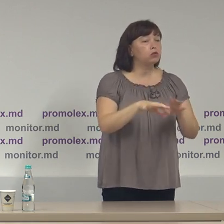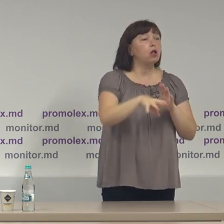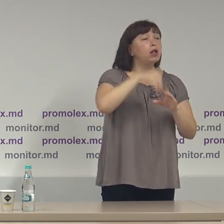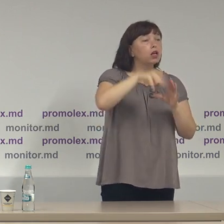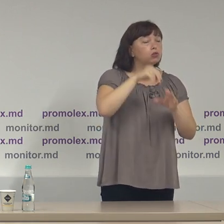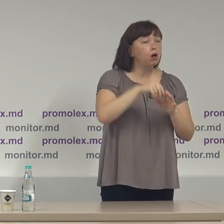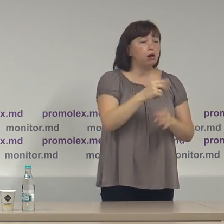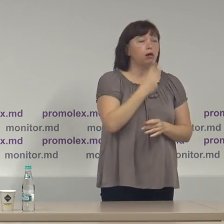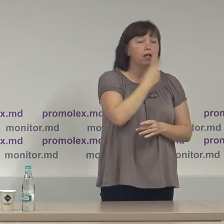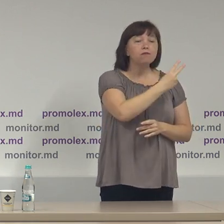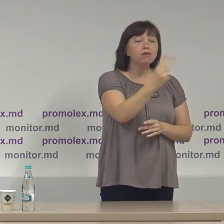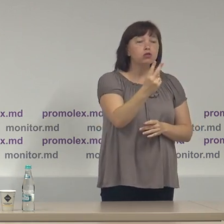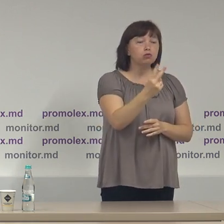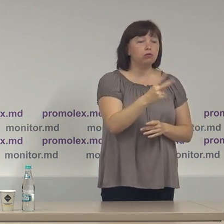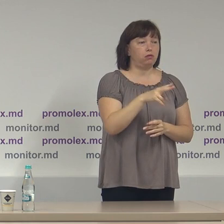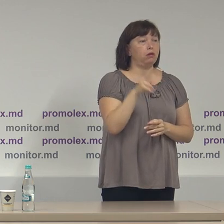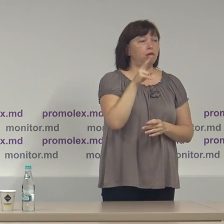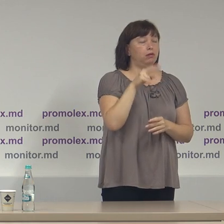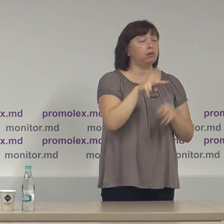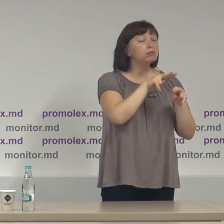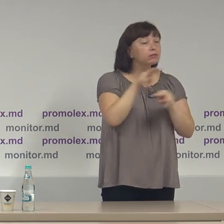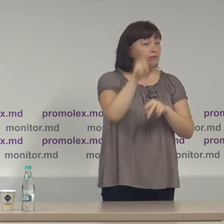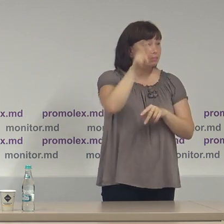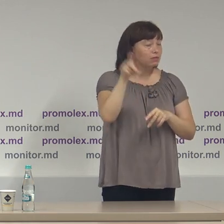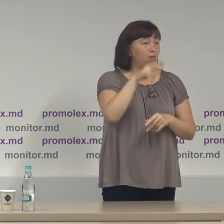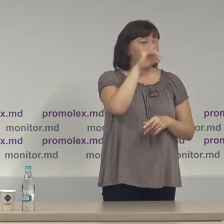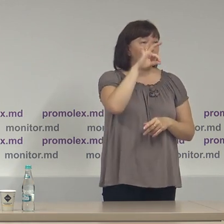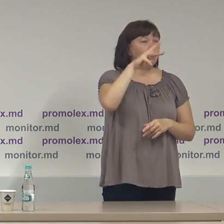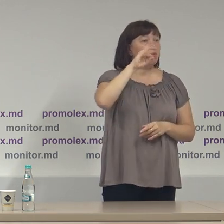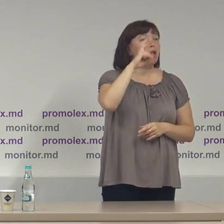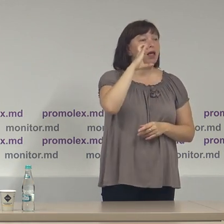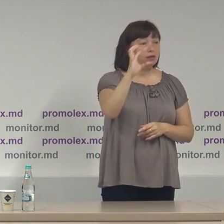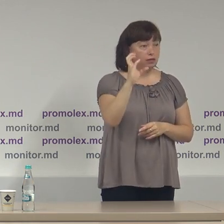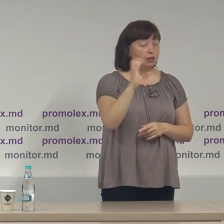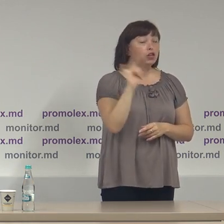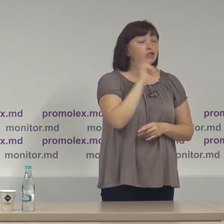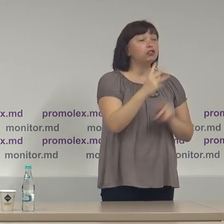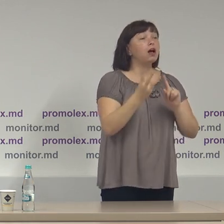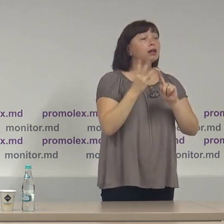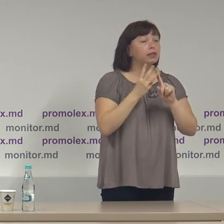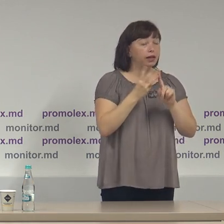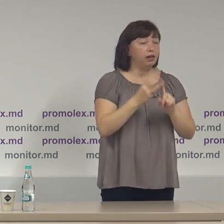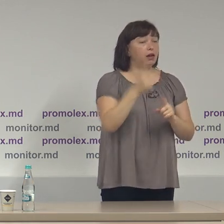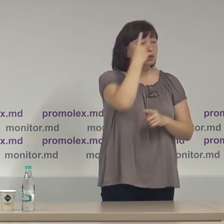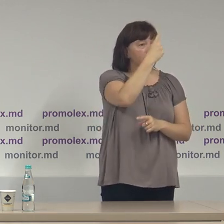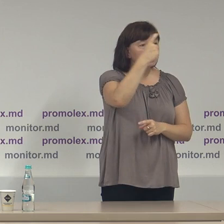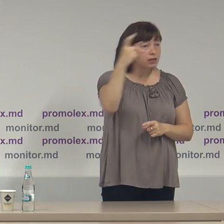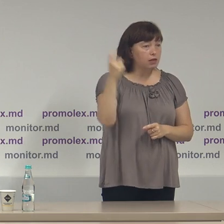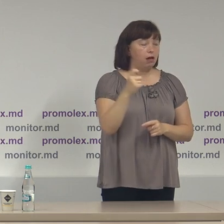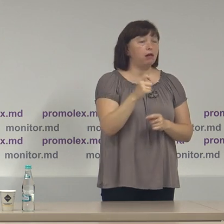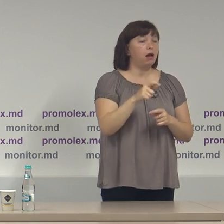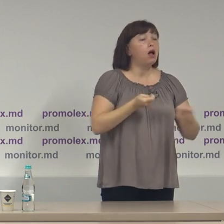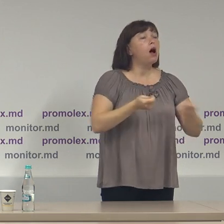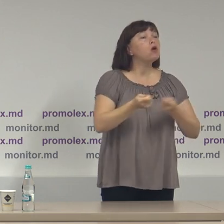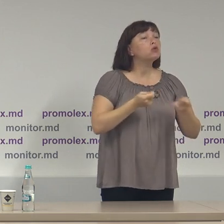văzut de observatorii Promolex. Și al treilea este despre sesizarea autorităților